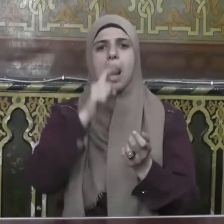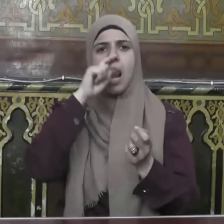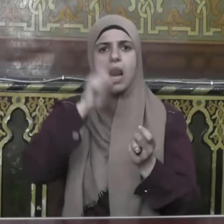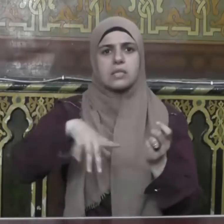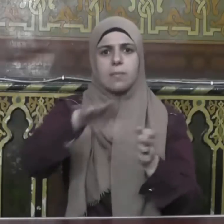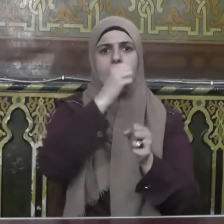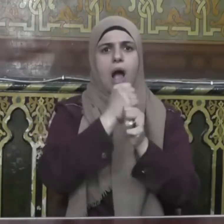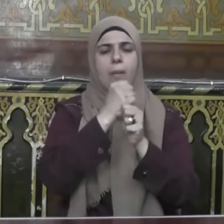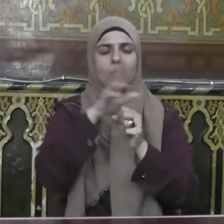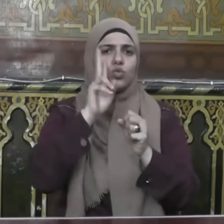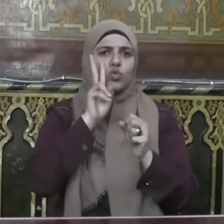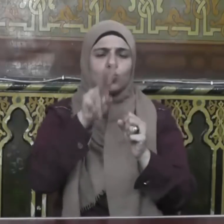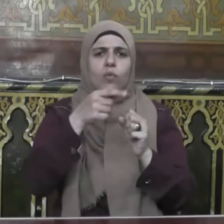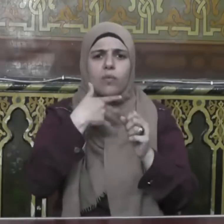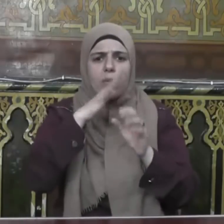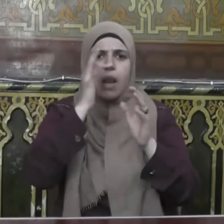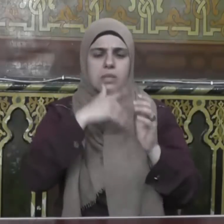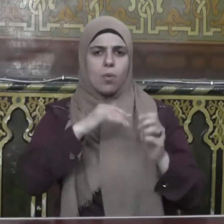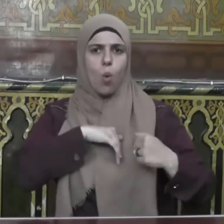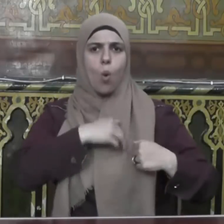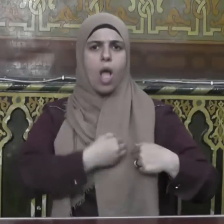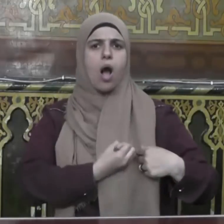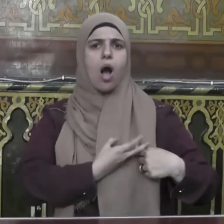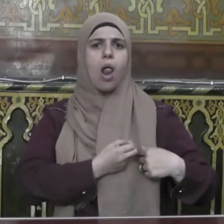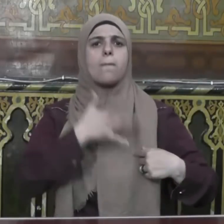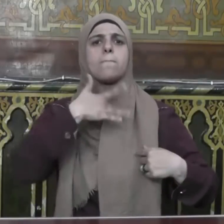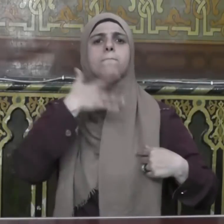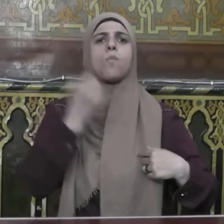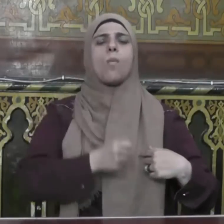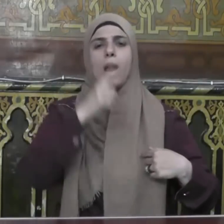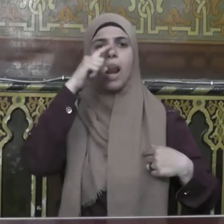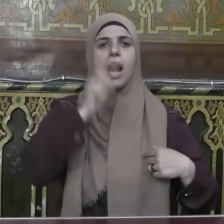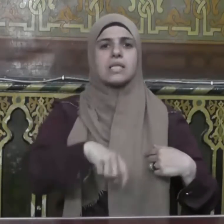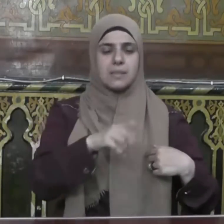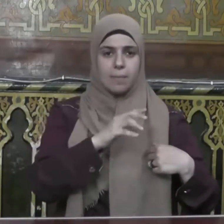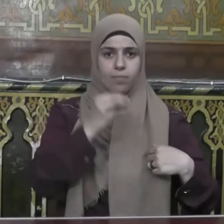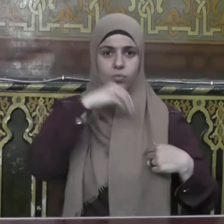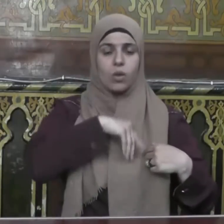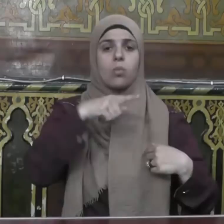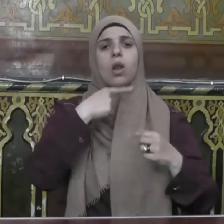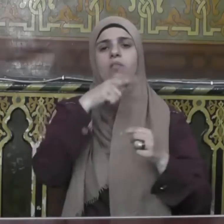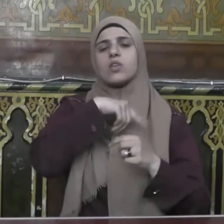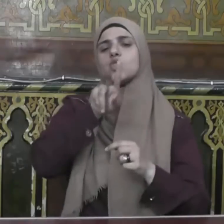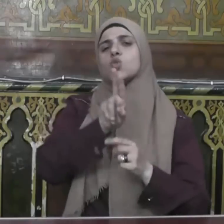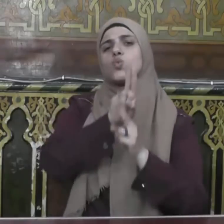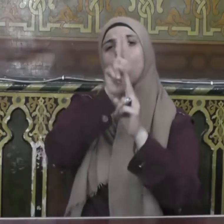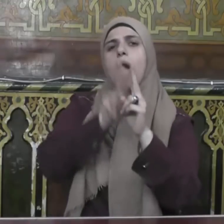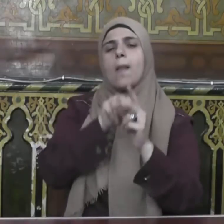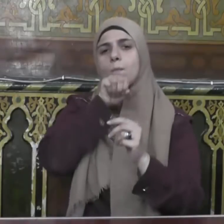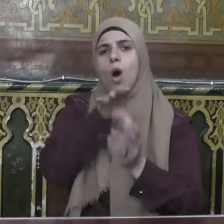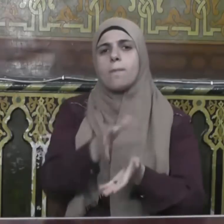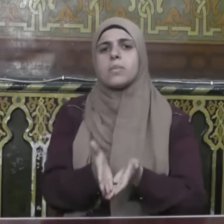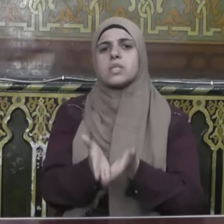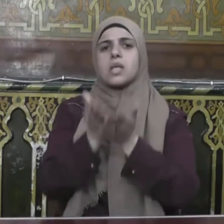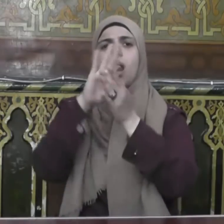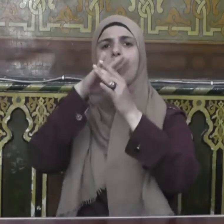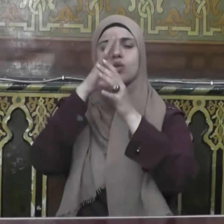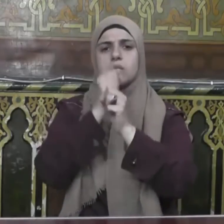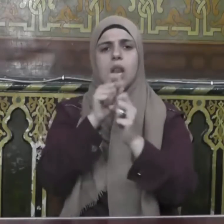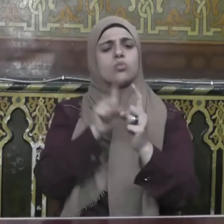يتجسد في قلب المؤمن حيث سأل النبي صلى الله عليه وسلم عن الإيمان